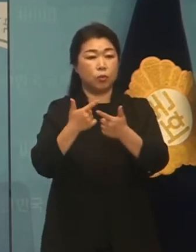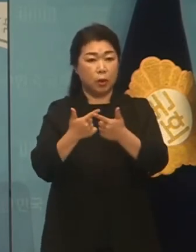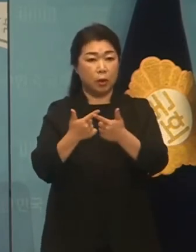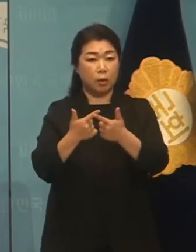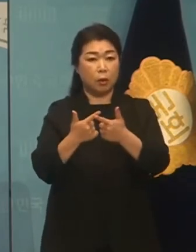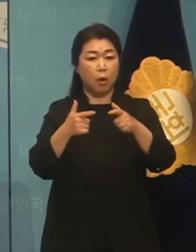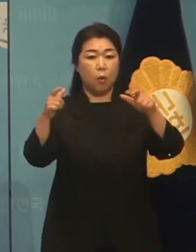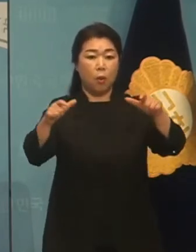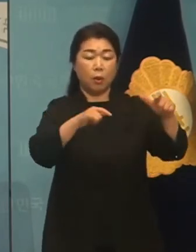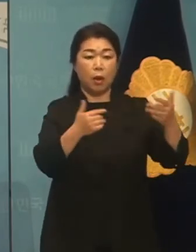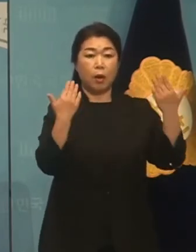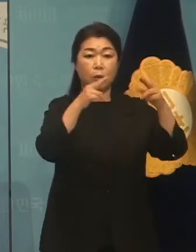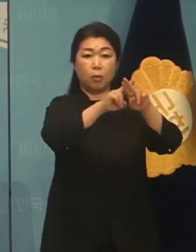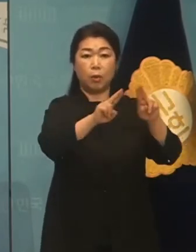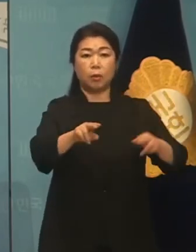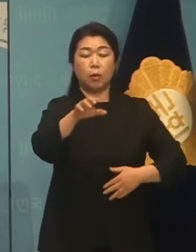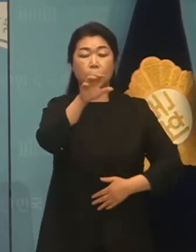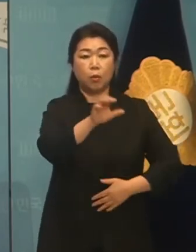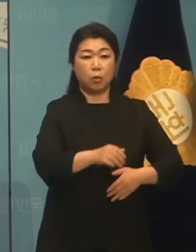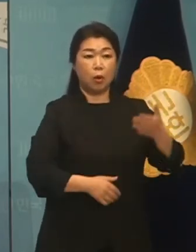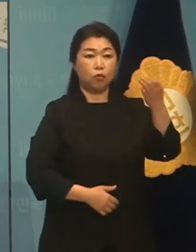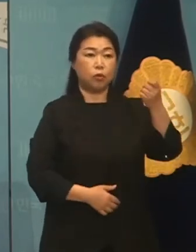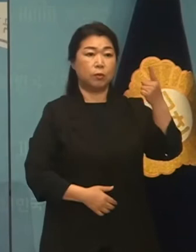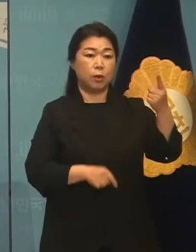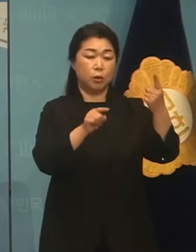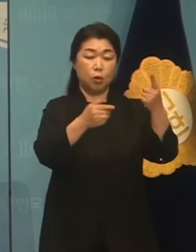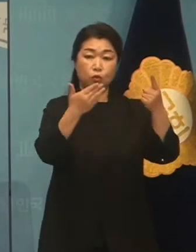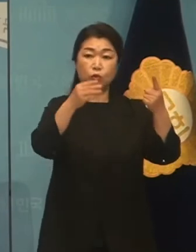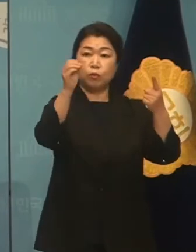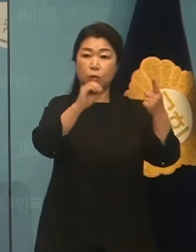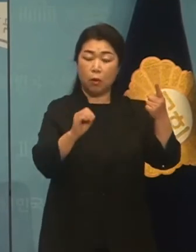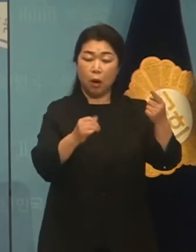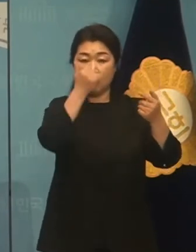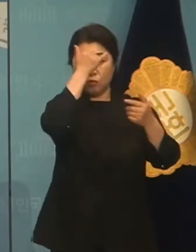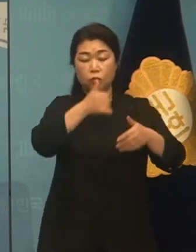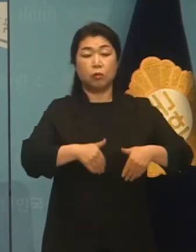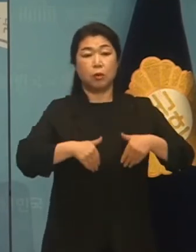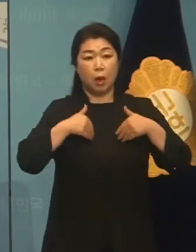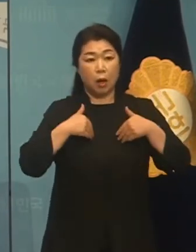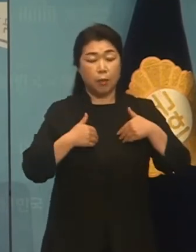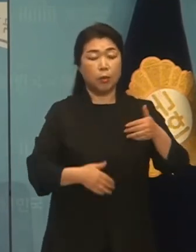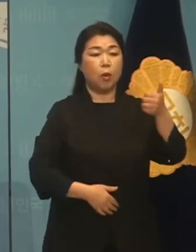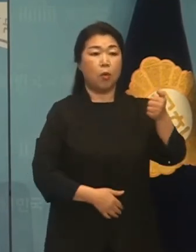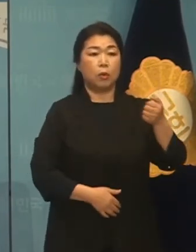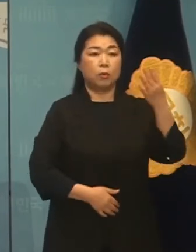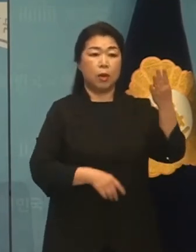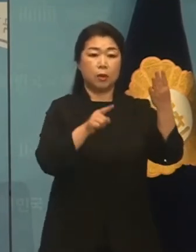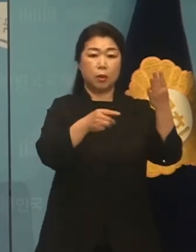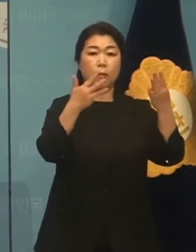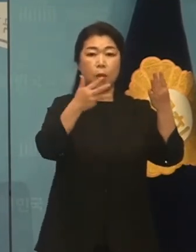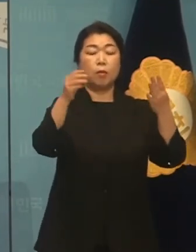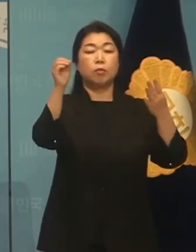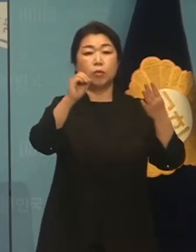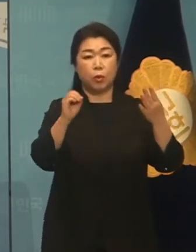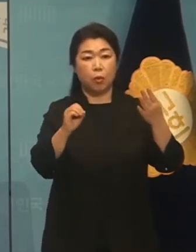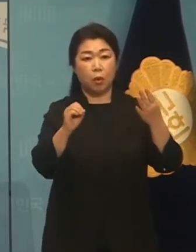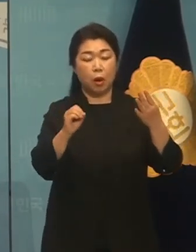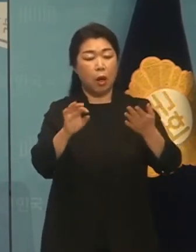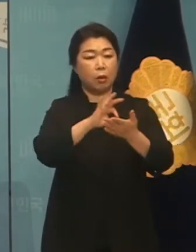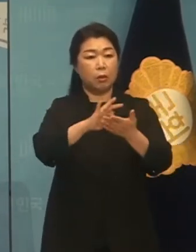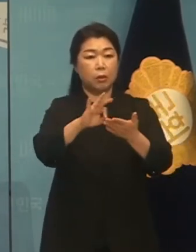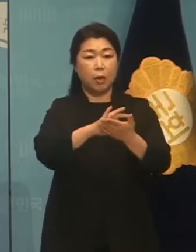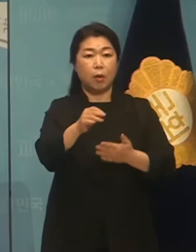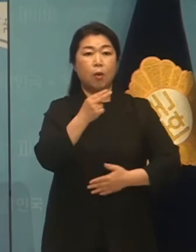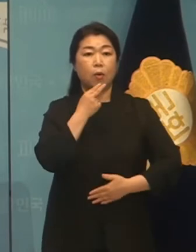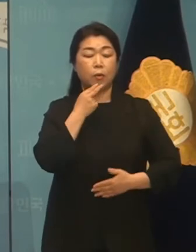반내 폐교 중 91.2%가 충남은 54.8%가 미사용